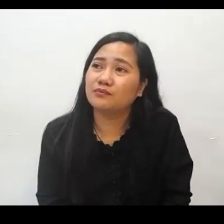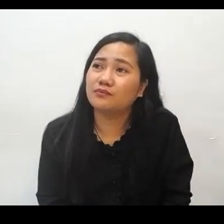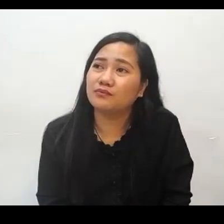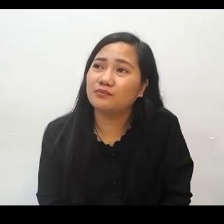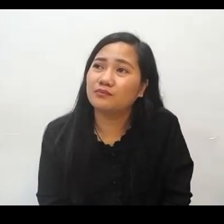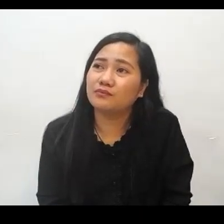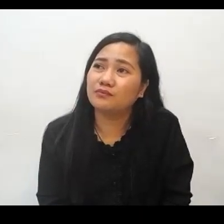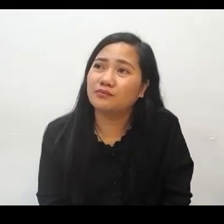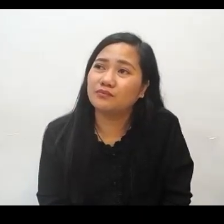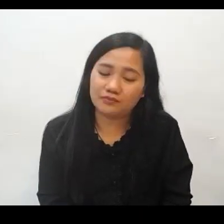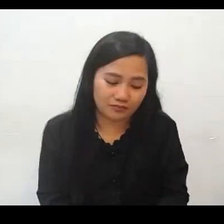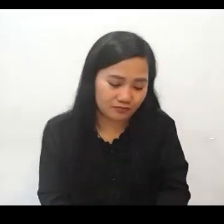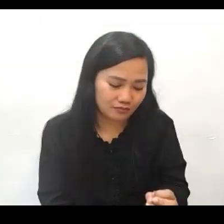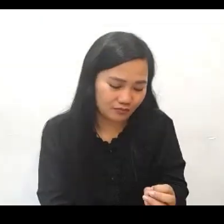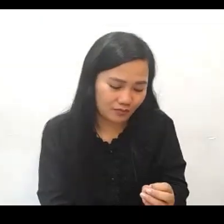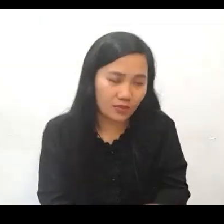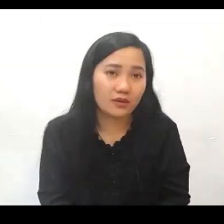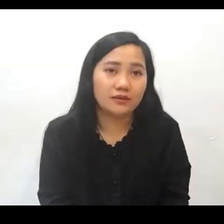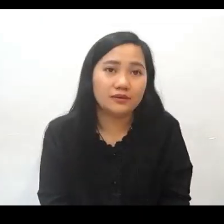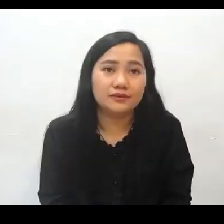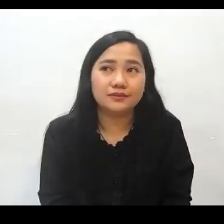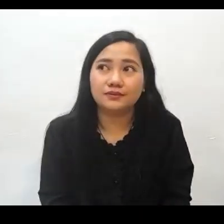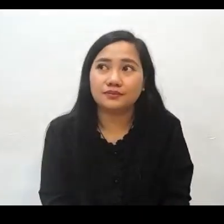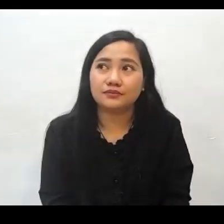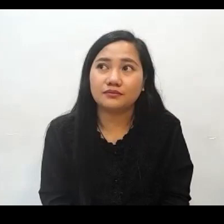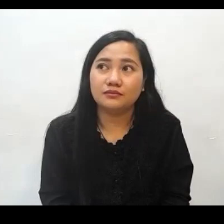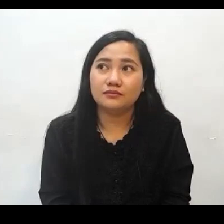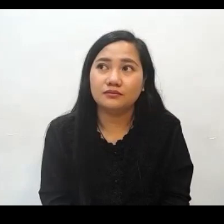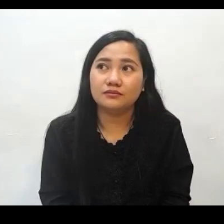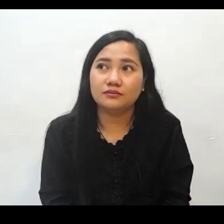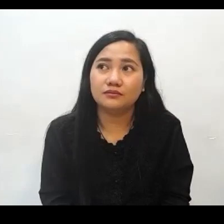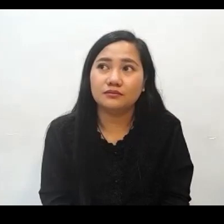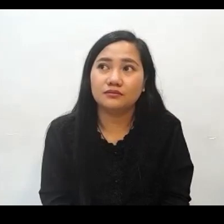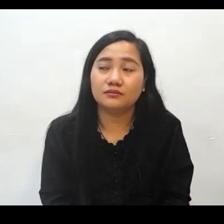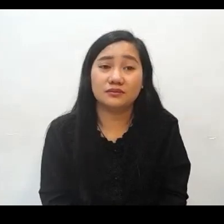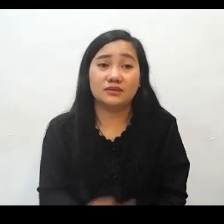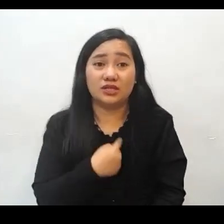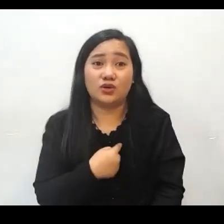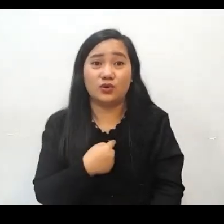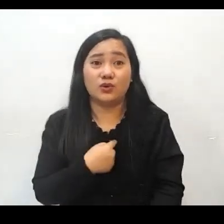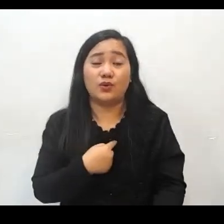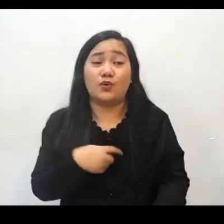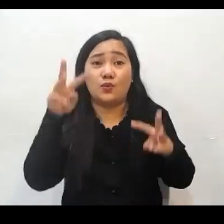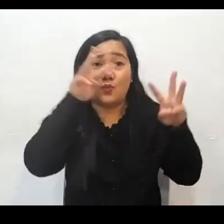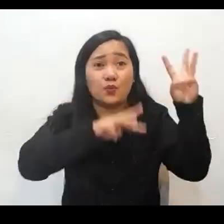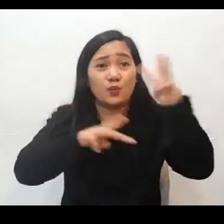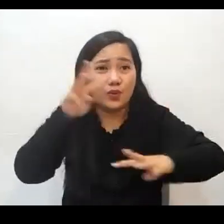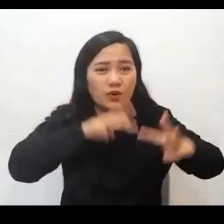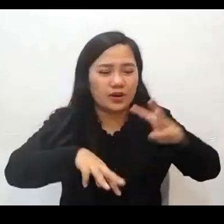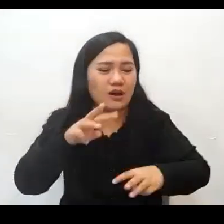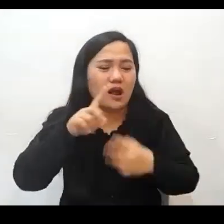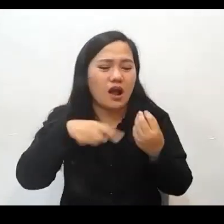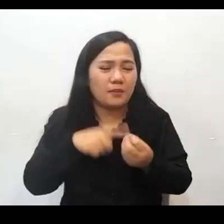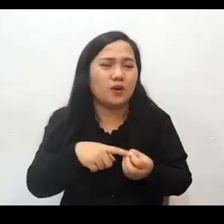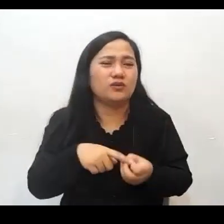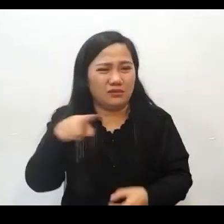I worried our brethren who worked in the world. Kaya ako po talaga ay nag-aalala para